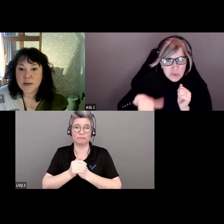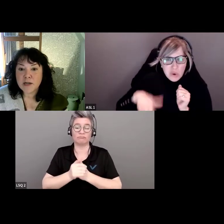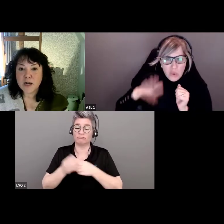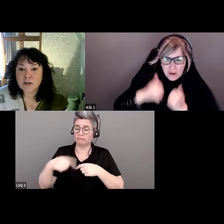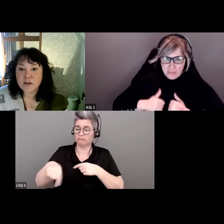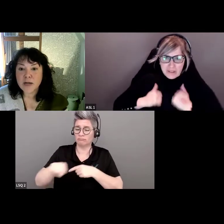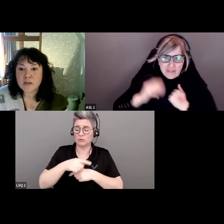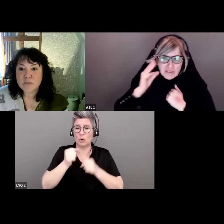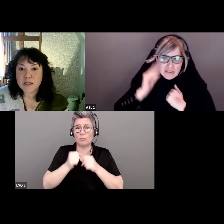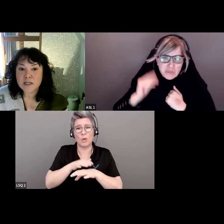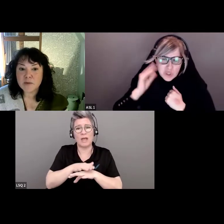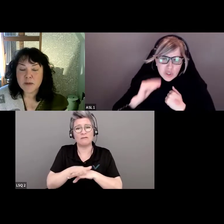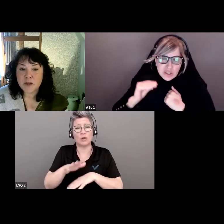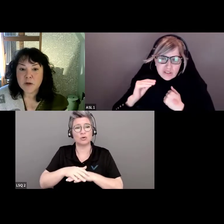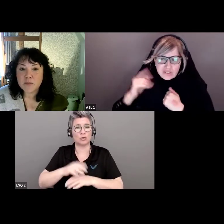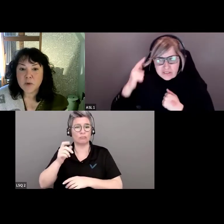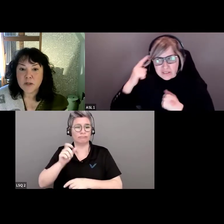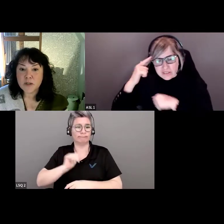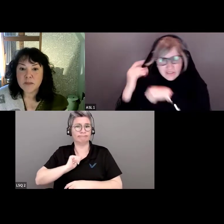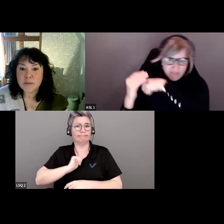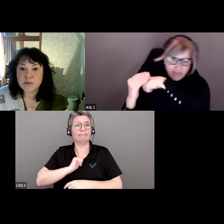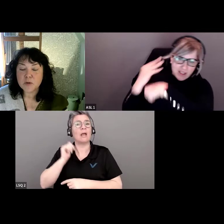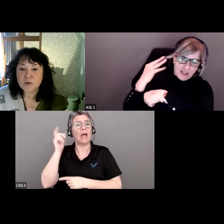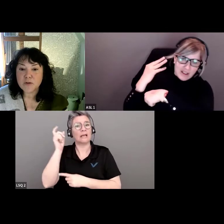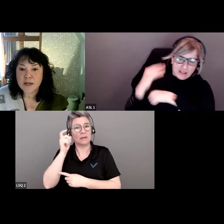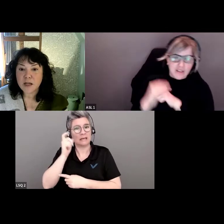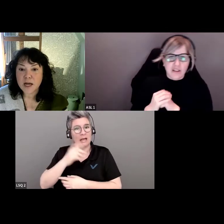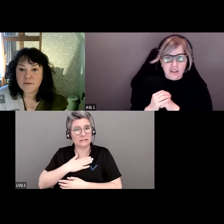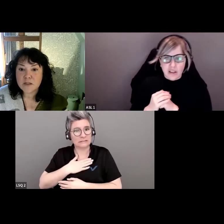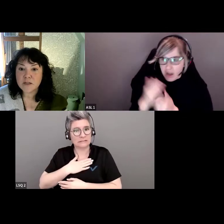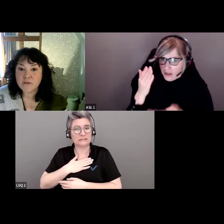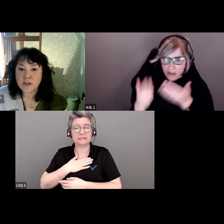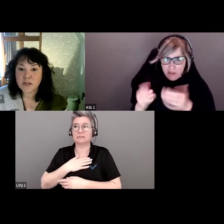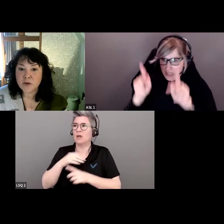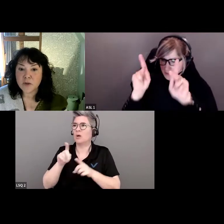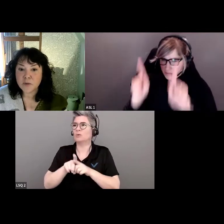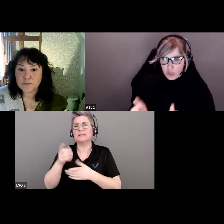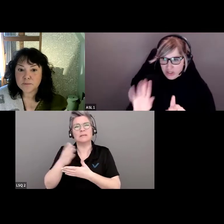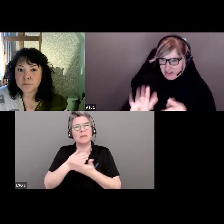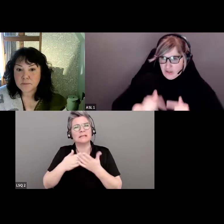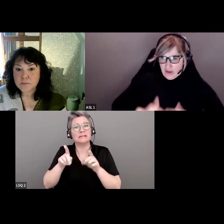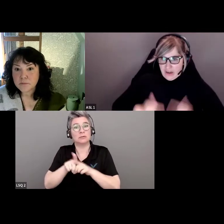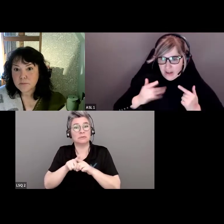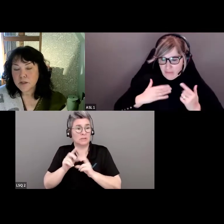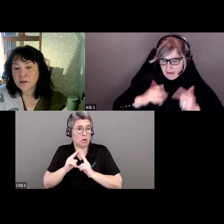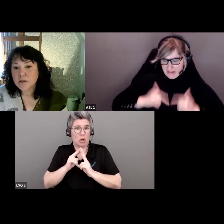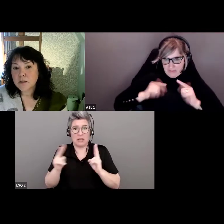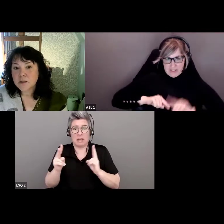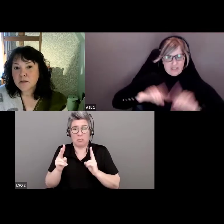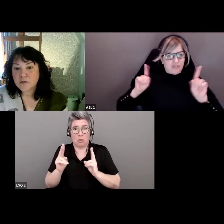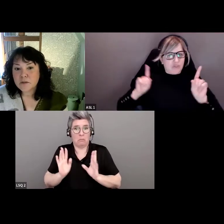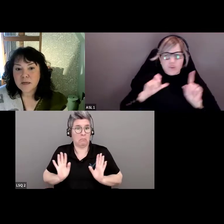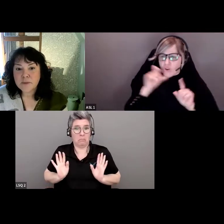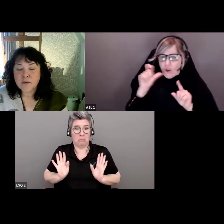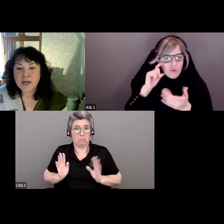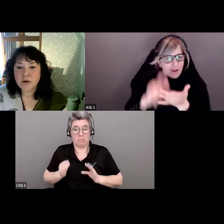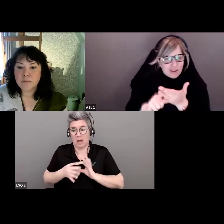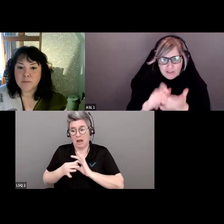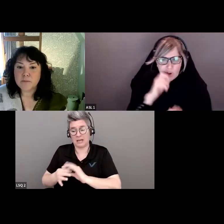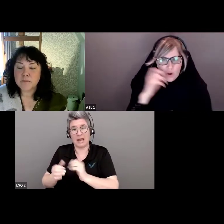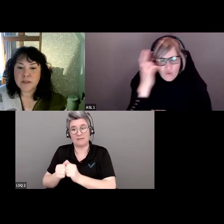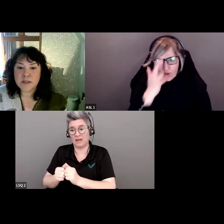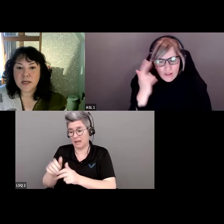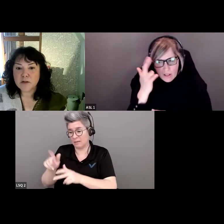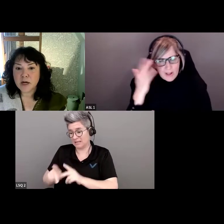peut être influencé par notre propre expérience. Il y a peut-être des aspects qu'on ignore complètement face à des gens